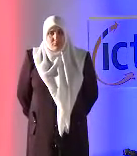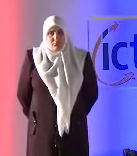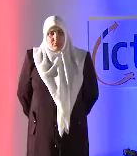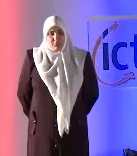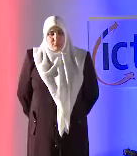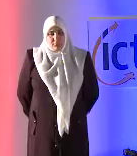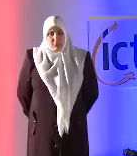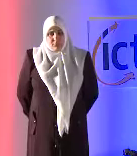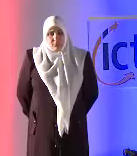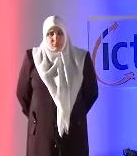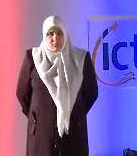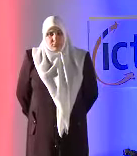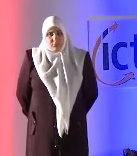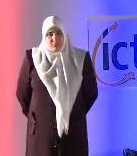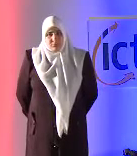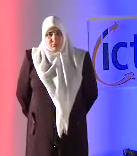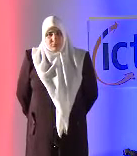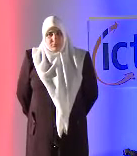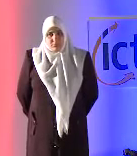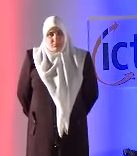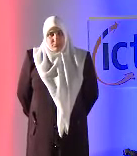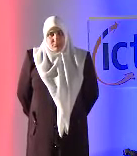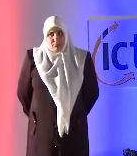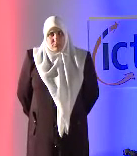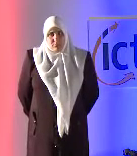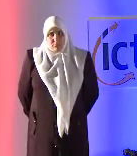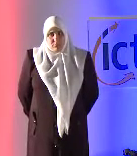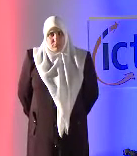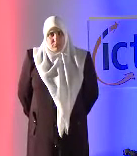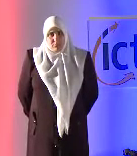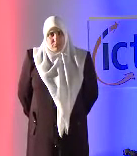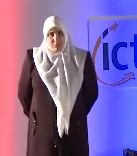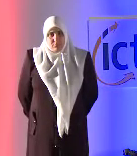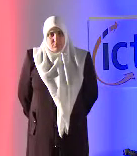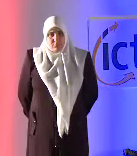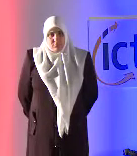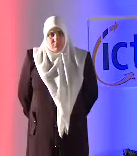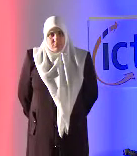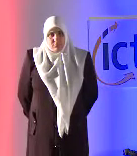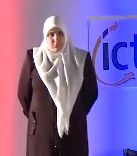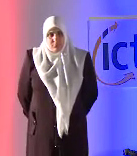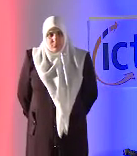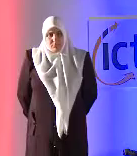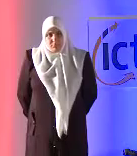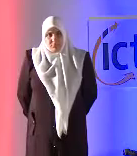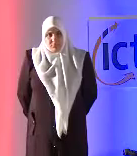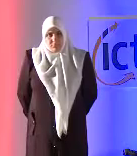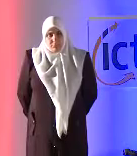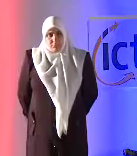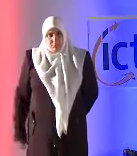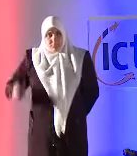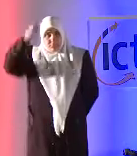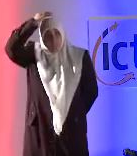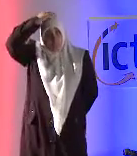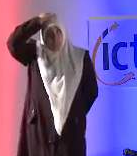eyebrow movement or a switch or any other activities هذه يجبب المساعدة لتنامج الى الأسفل الفيديات